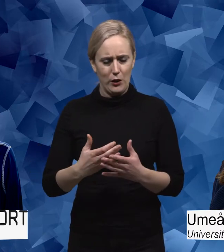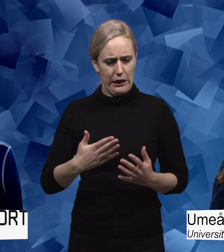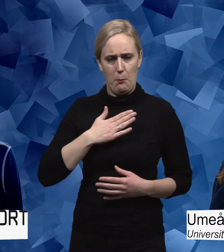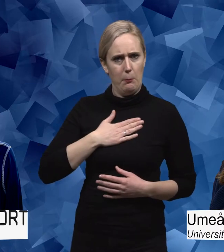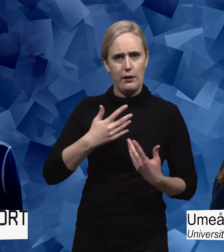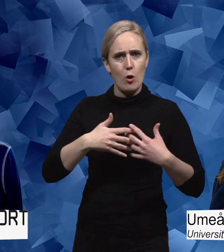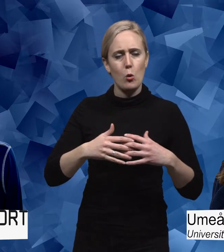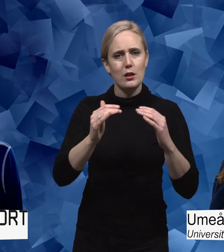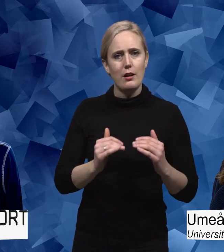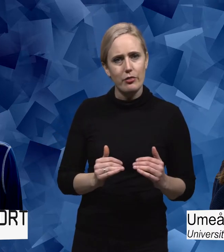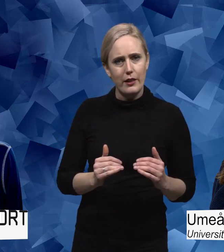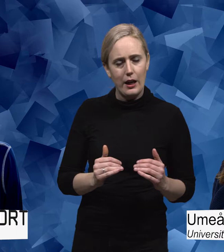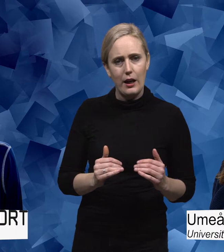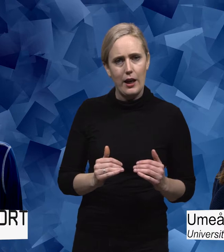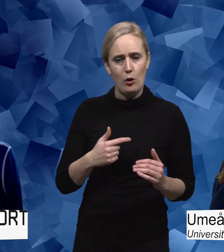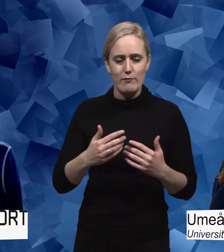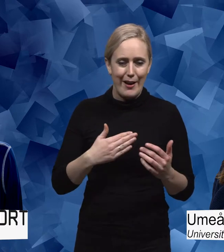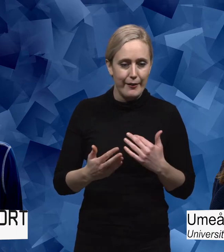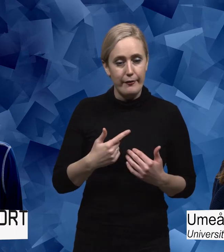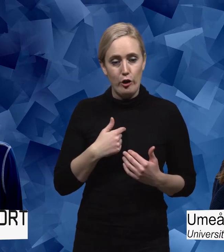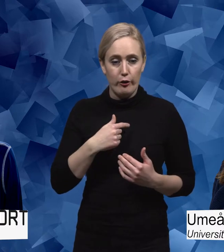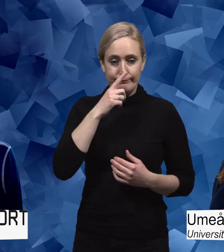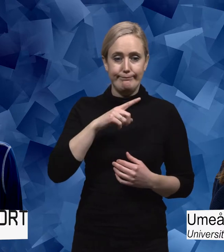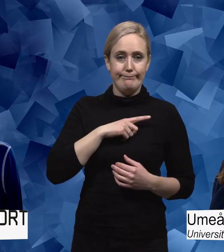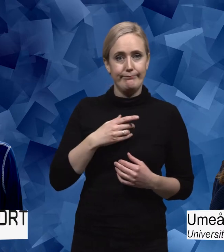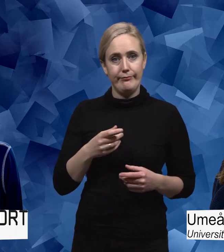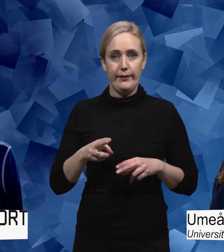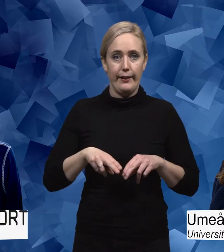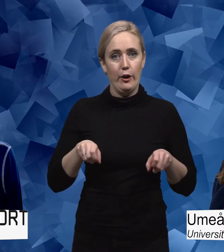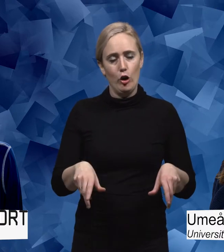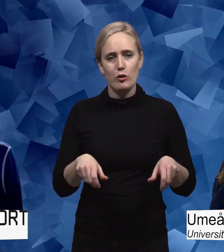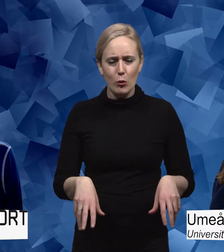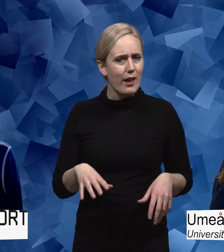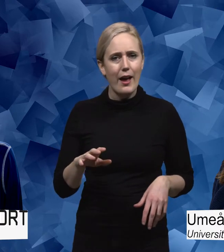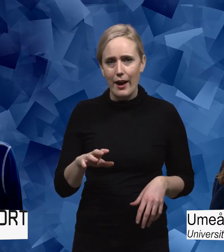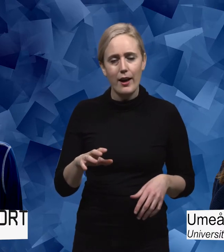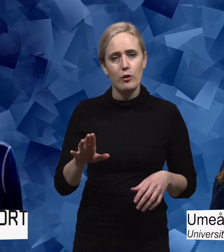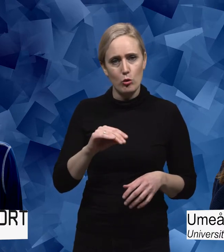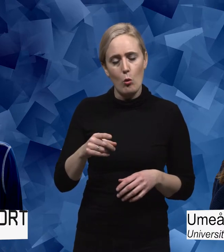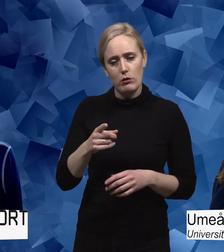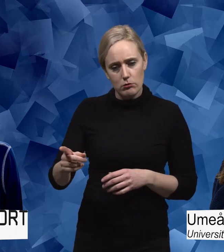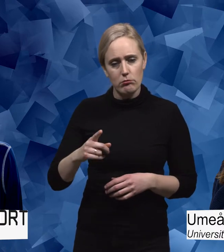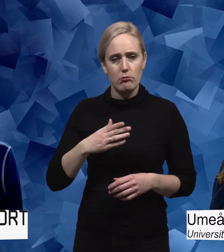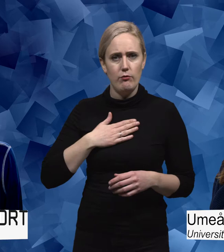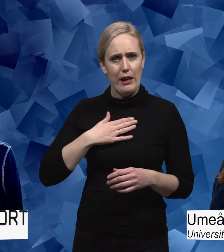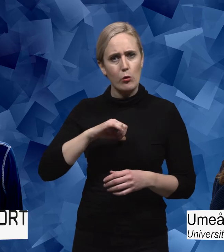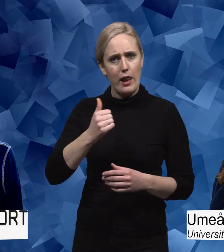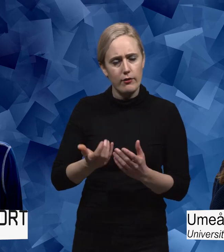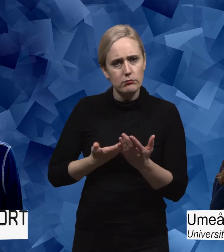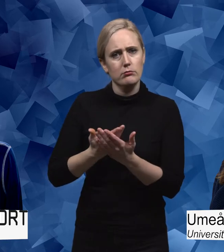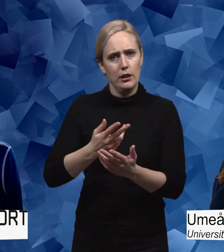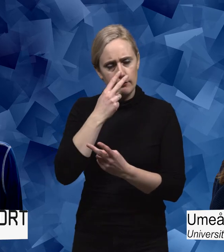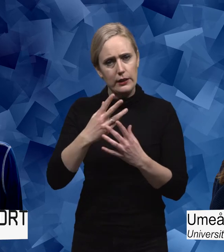första hand berätta om sin funktionsnedsättning och varför de hamnade i rullstol till exempel, utan att man valde också att lyfta fram sina